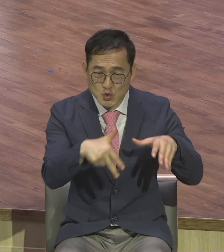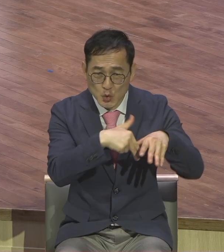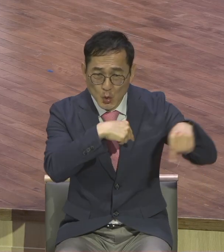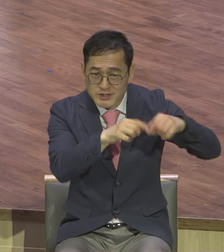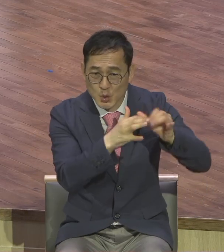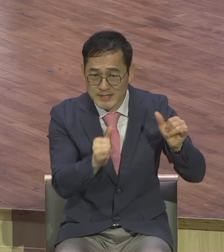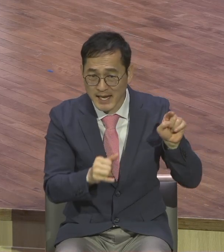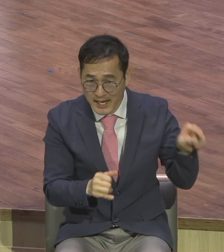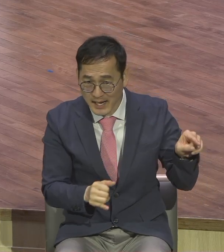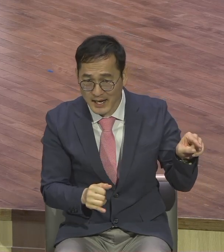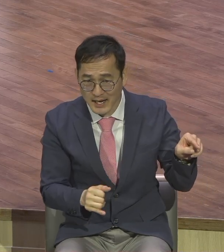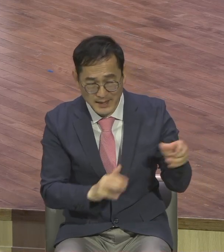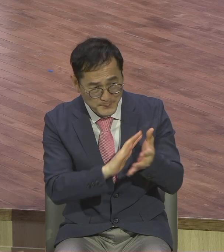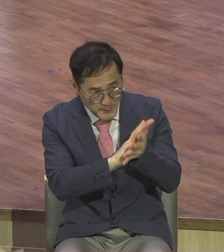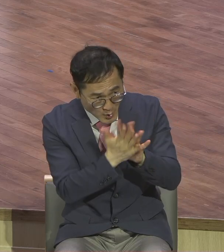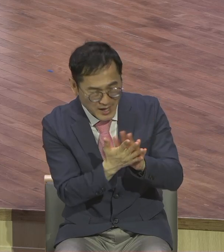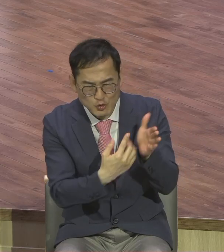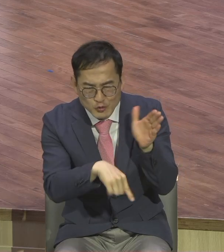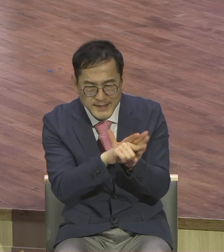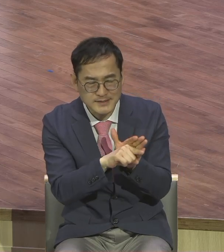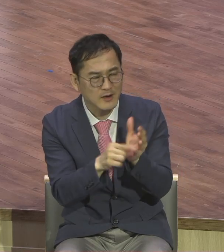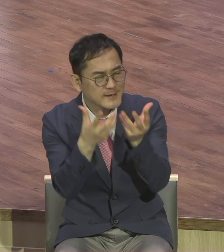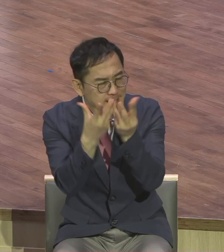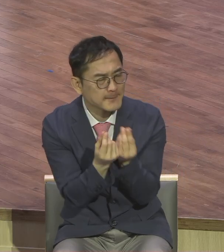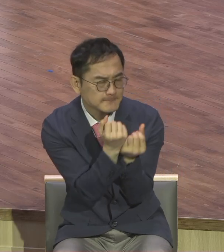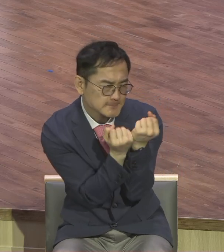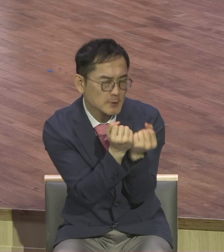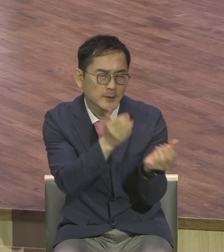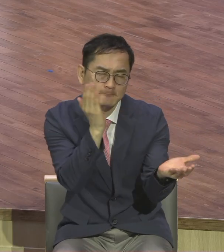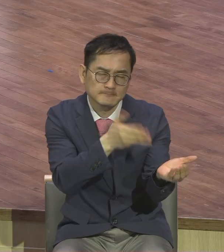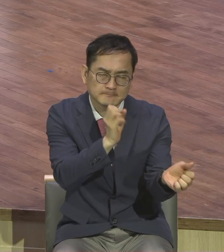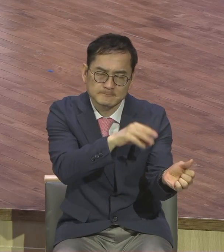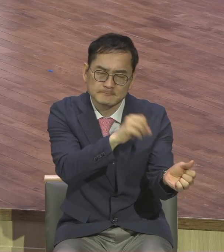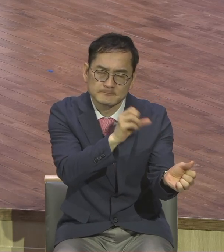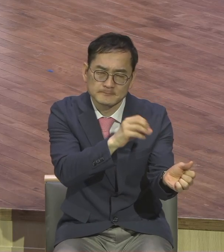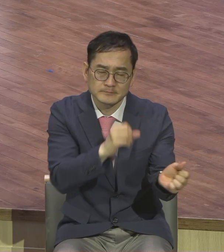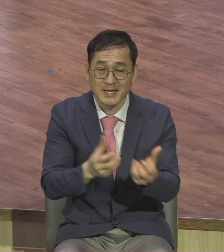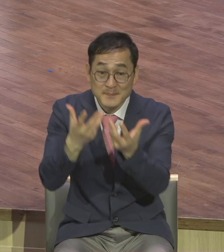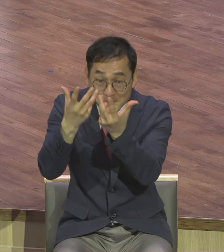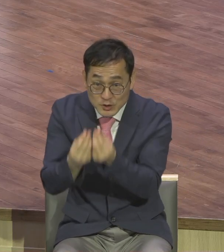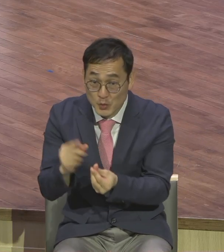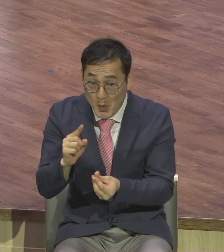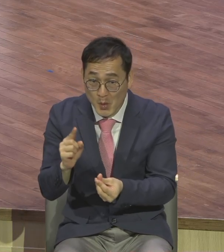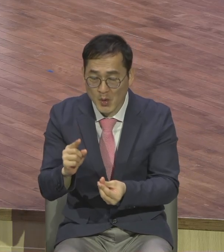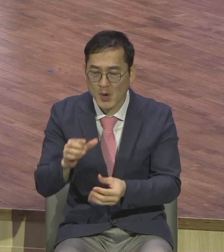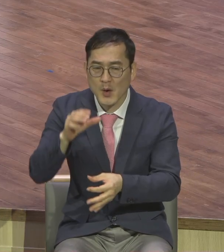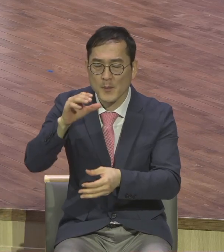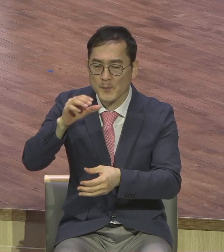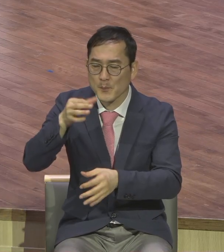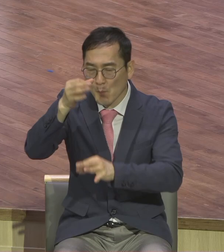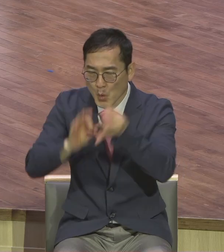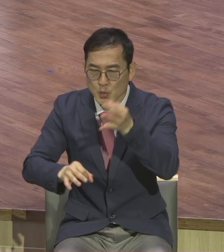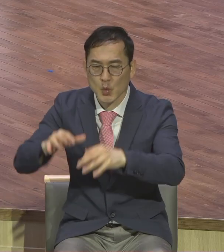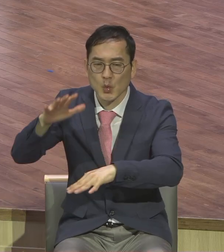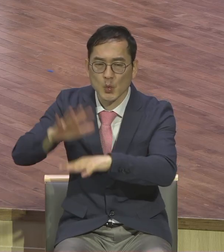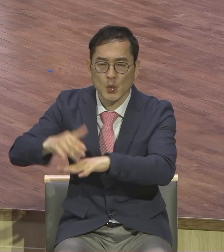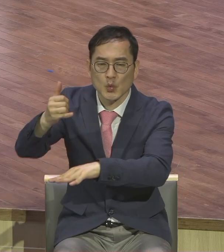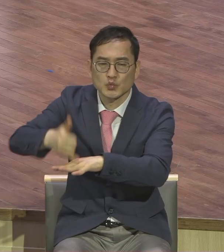변화될 수 있도록 한 가지 비유를 들어서 설명하십니다. 그 비유가 포도 농부 비유입니다. 그 내용을 보면